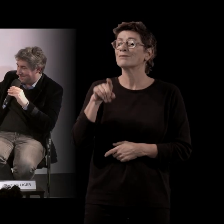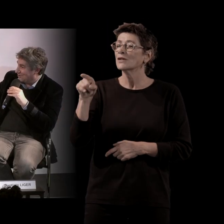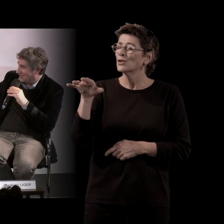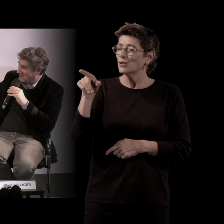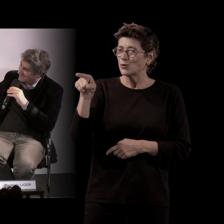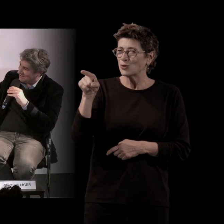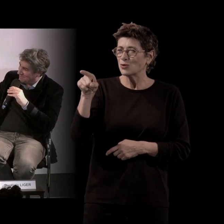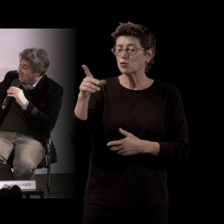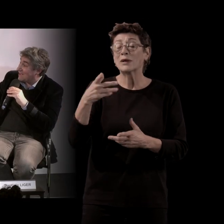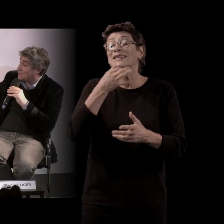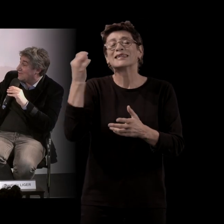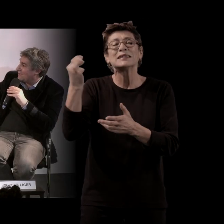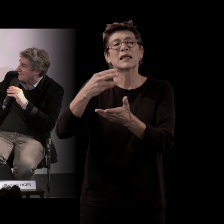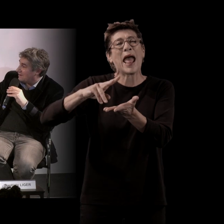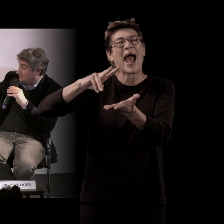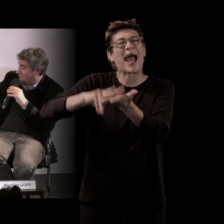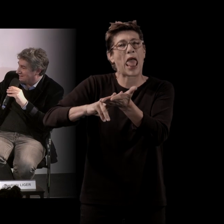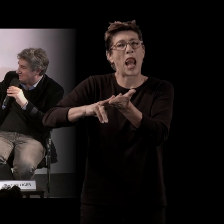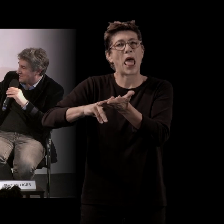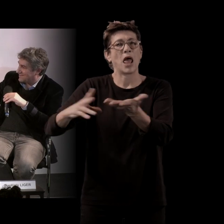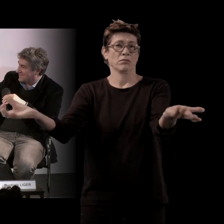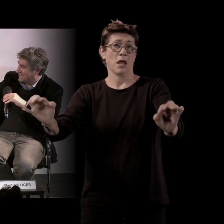que le réel n'existait pas, mais est-ce que l'effet de réel, lui, il existe ?